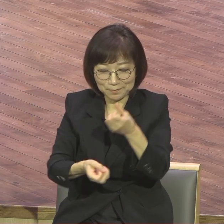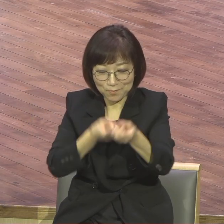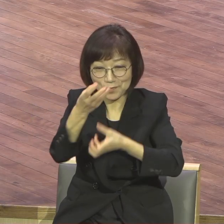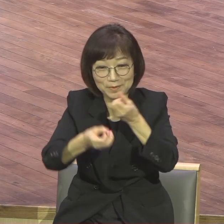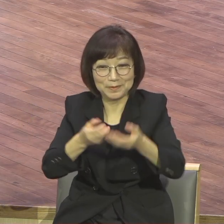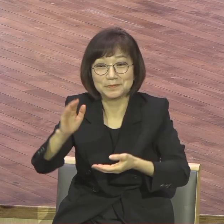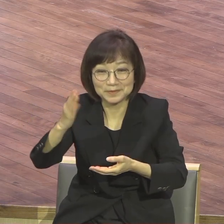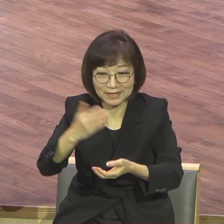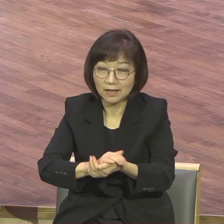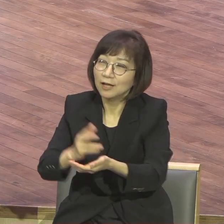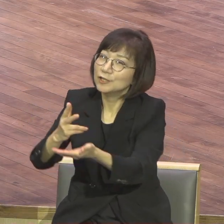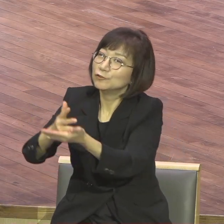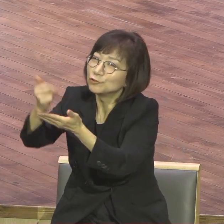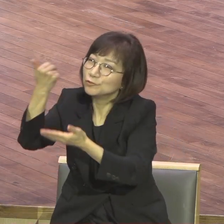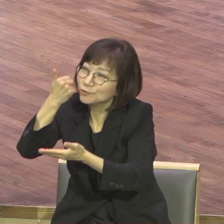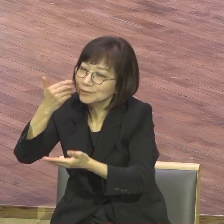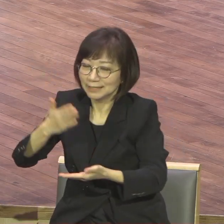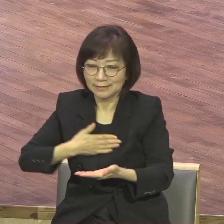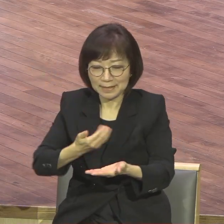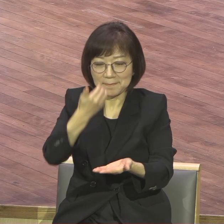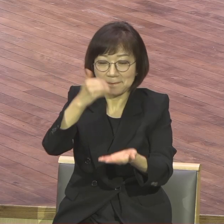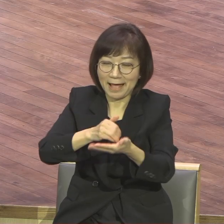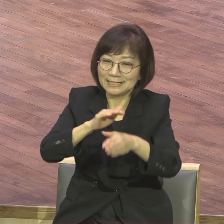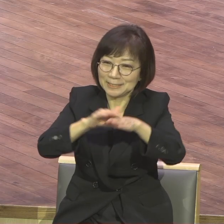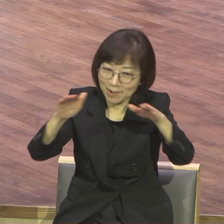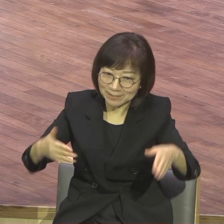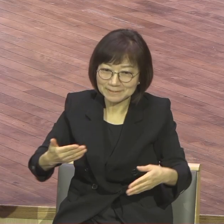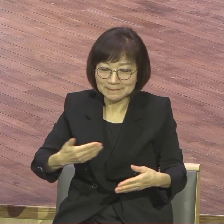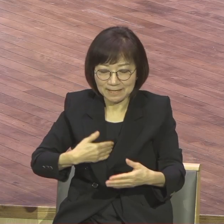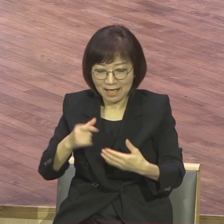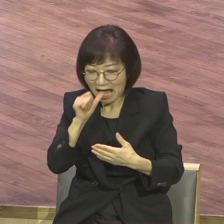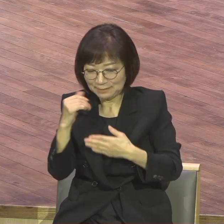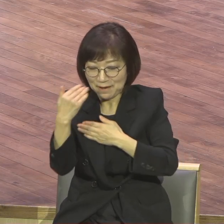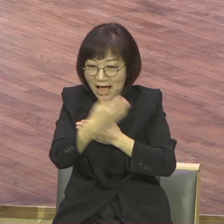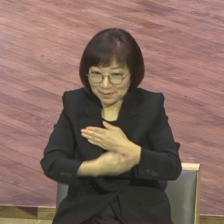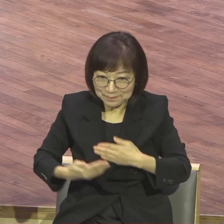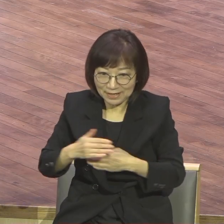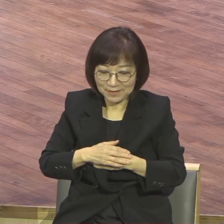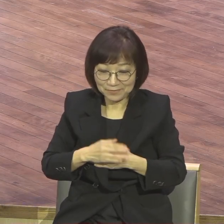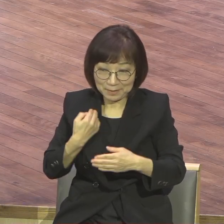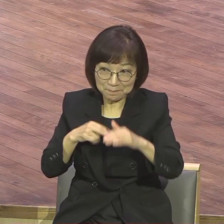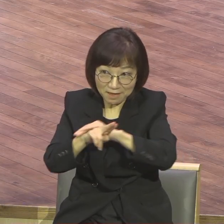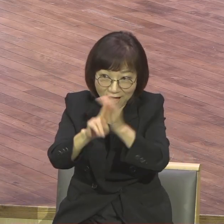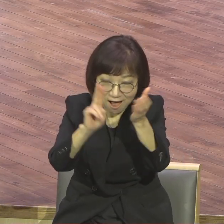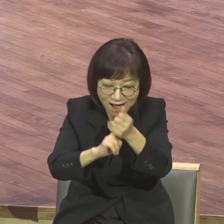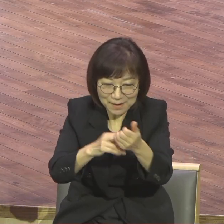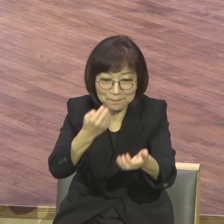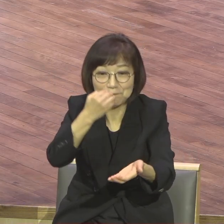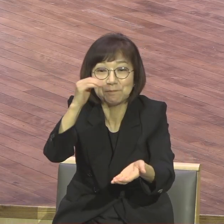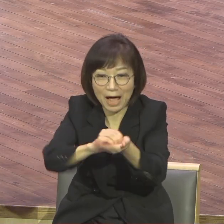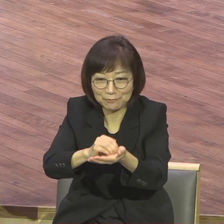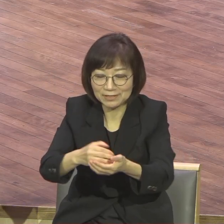반석이시오. 나의 바위이시오. 나의 뿌리이시오. 내가 피할 바위이시오면 나의 산성이시로다.